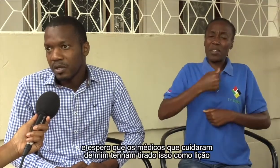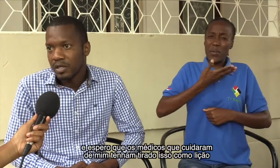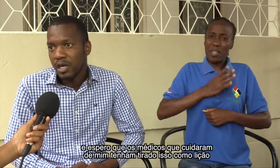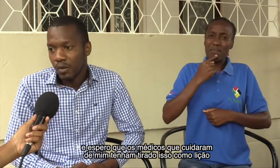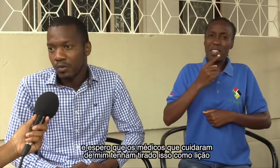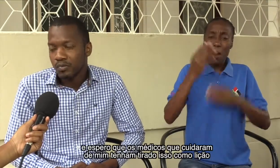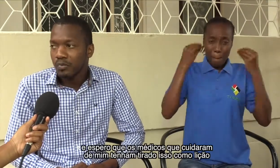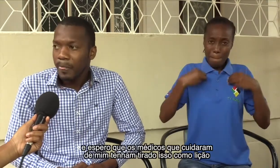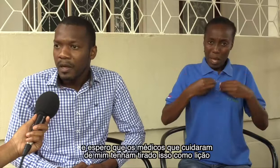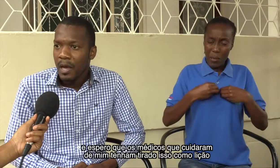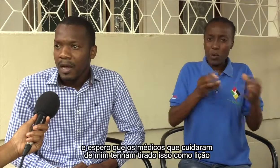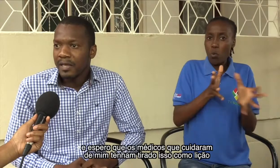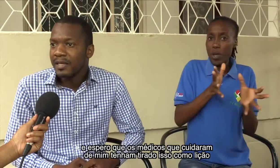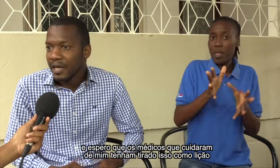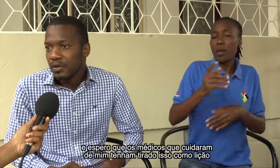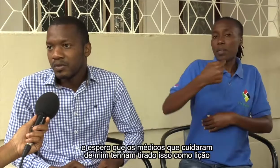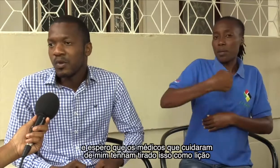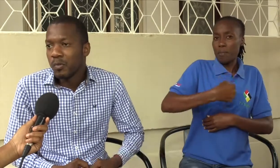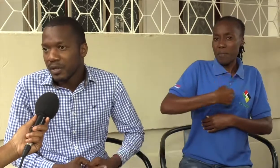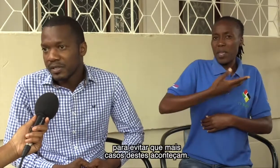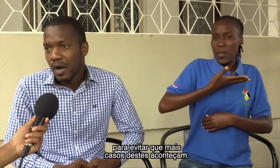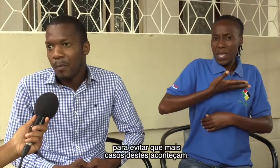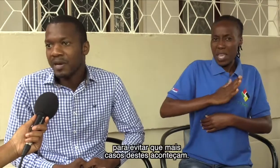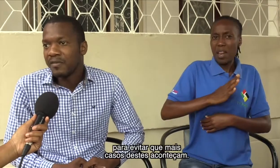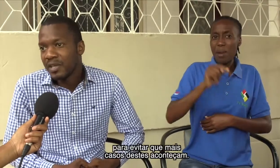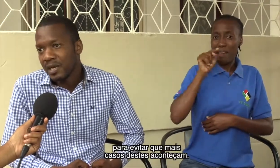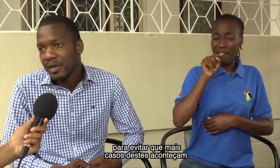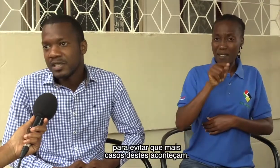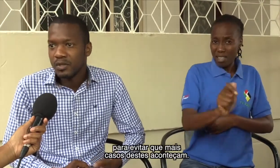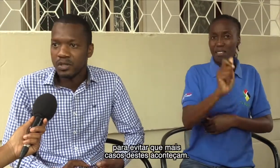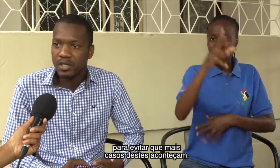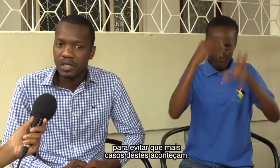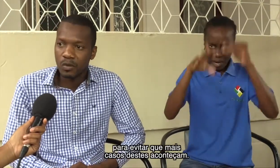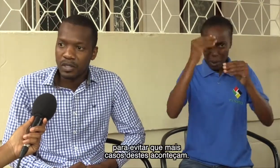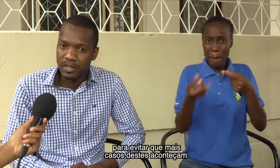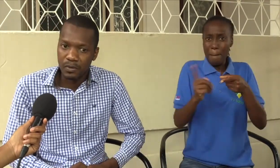tenham tirado isso como uma lição, para evitar que mais casos desses aconteçam.